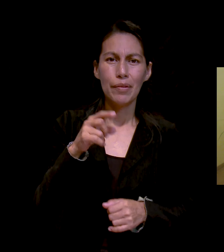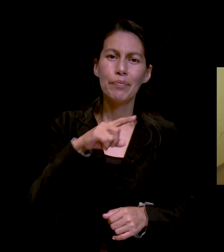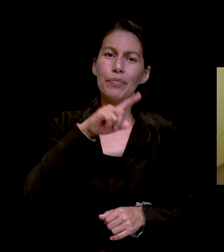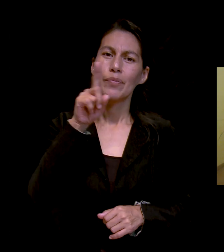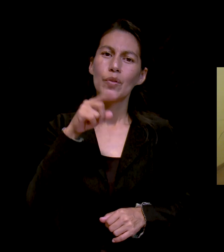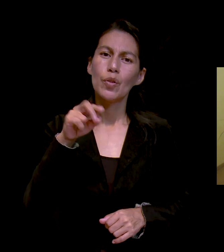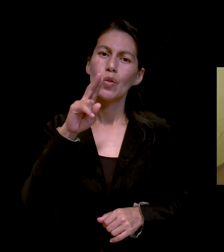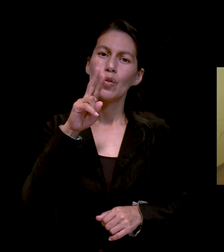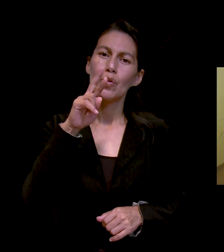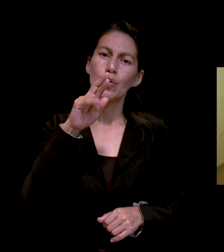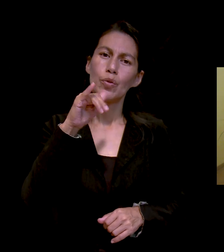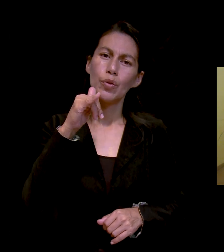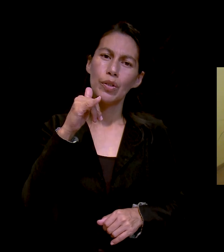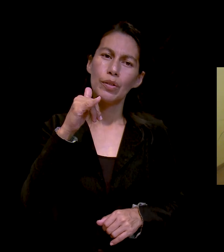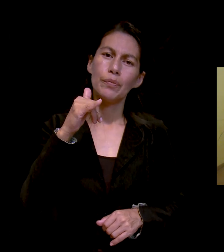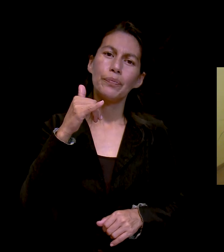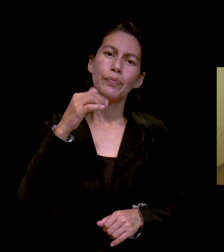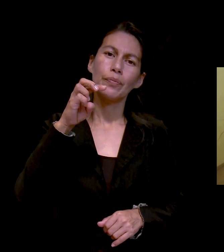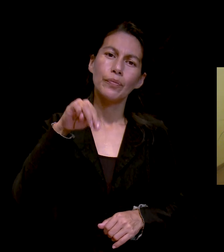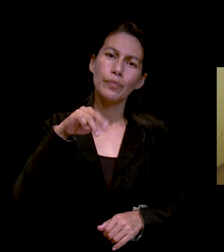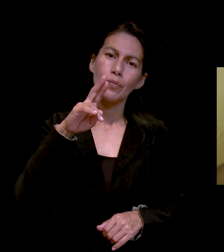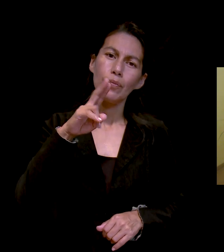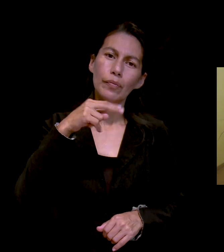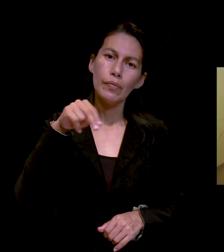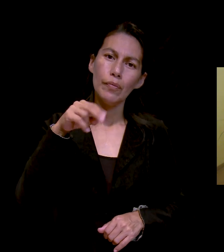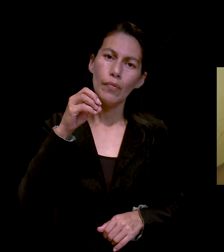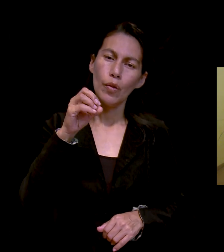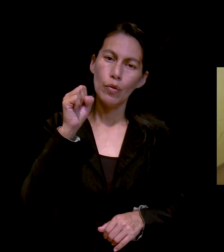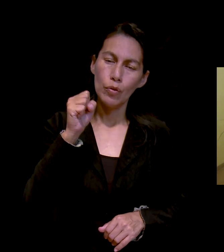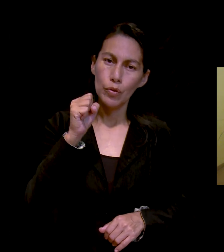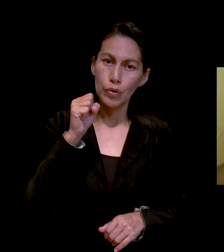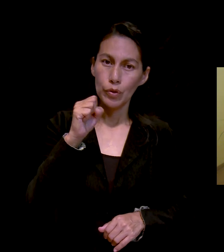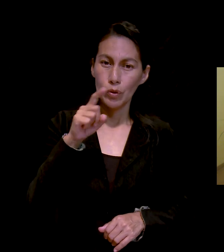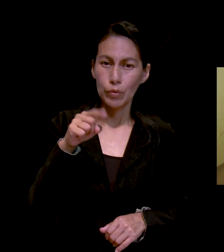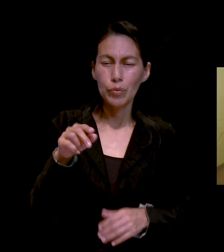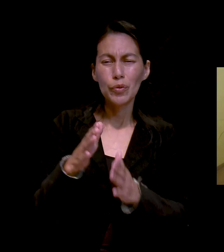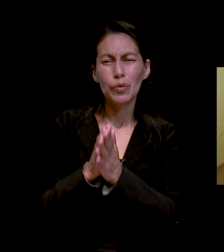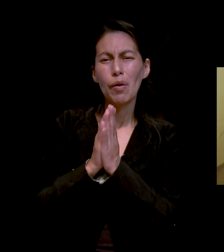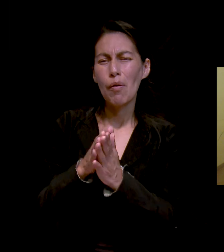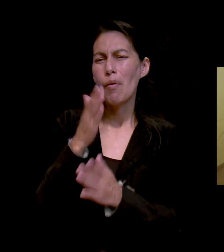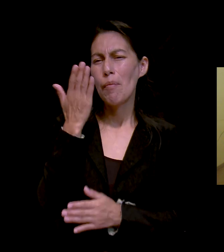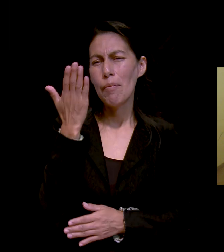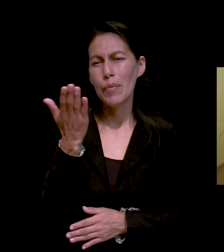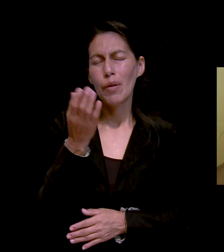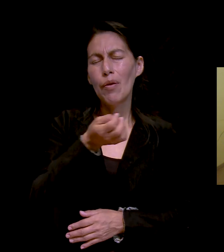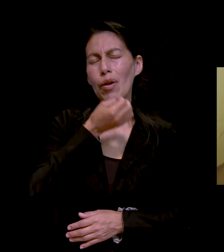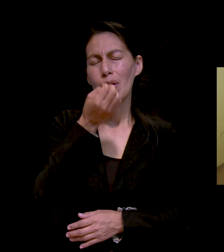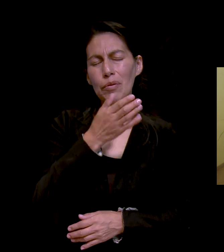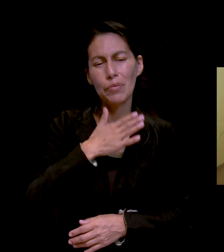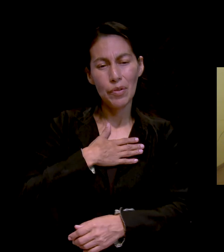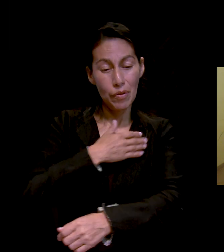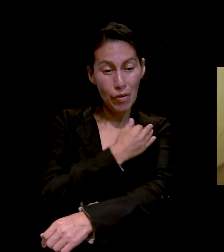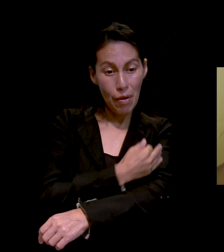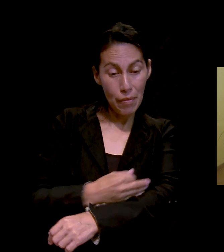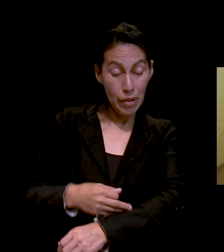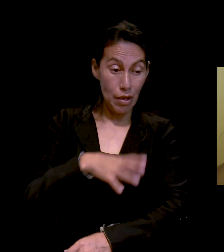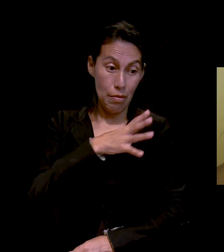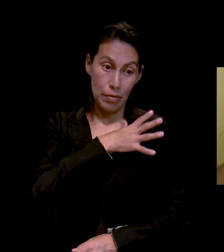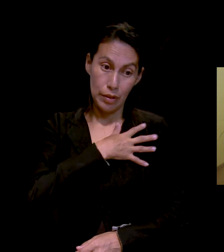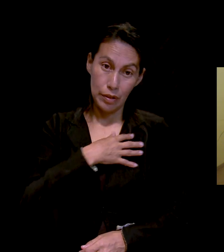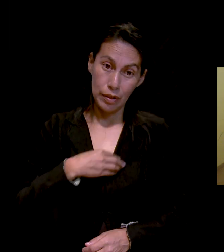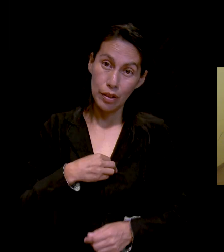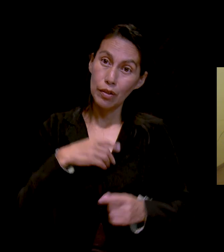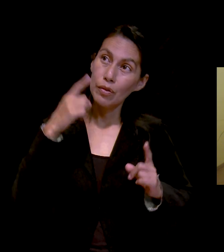oración por mi familia, especial por mis hijos, para que vengan a los pies del Señor. Juvenal Toledo,